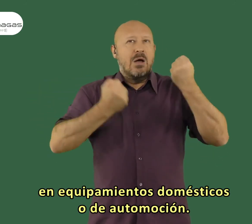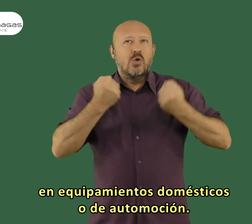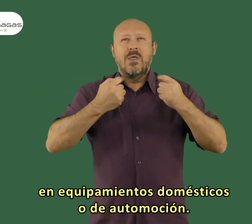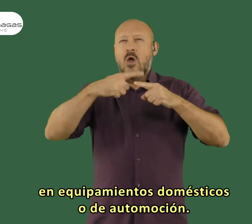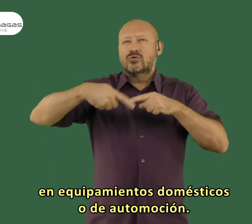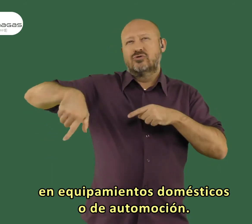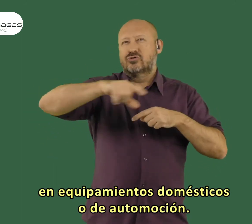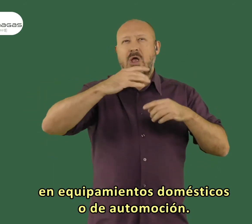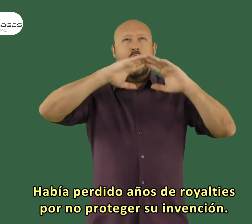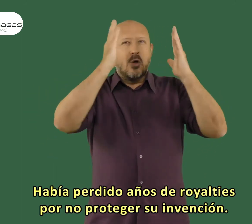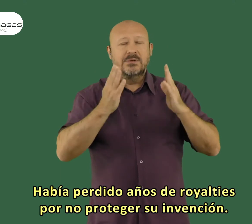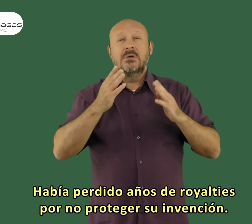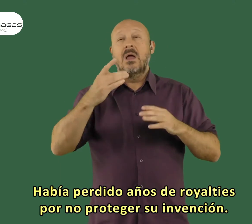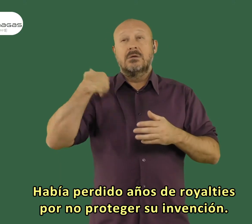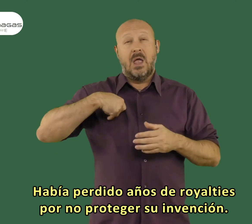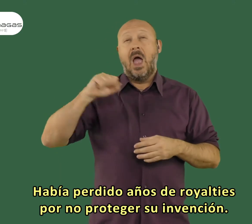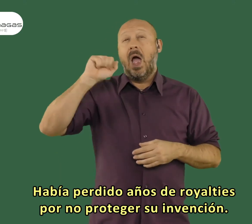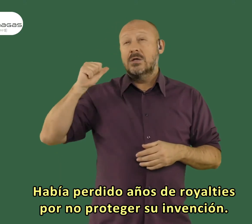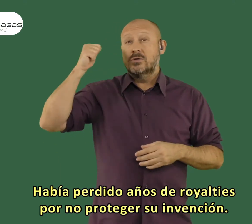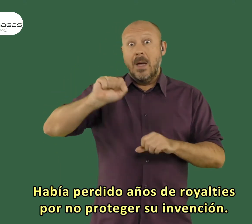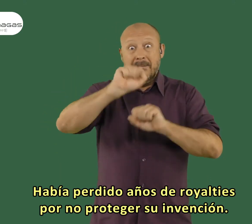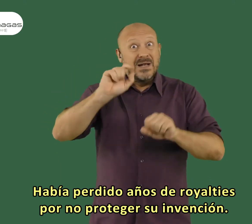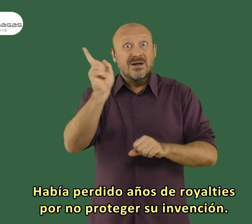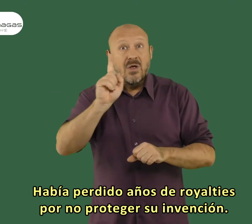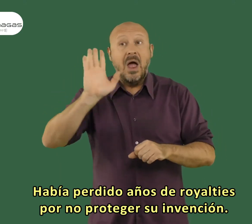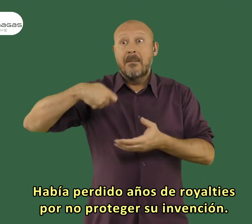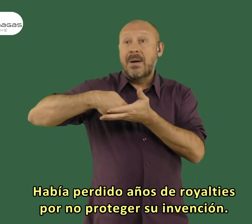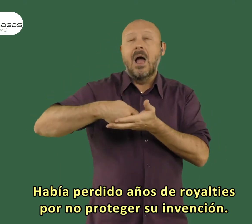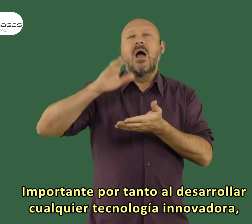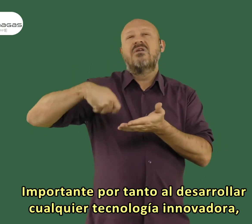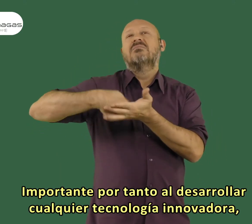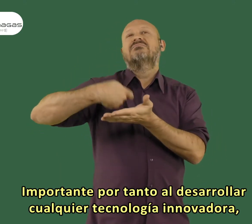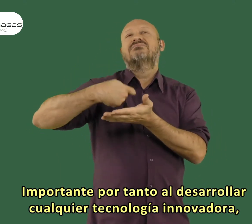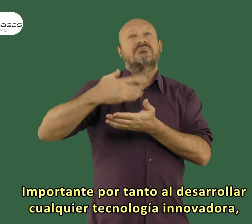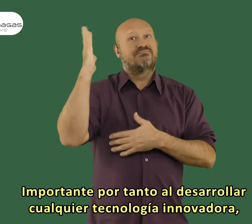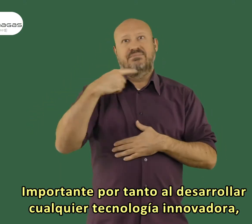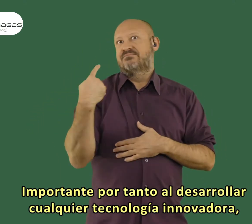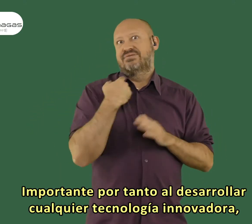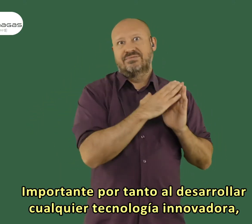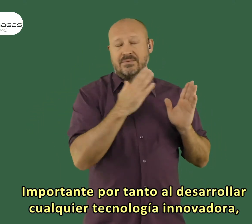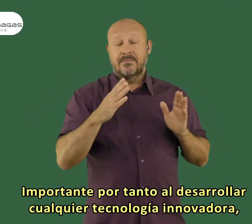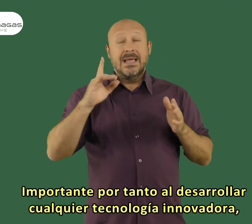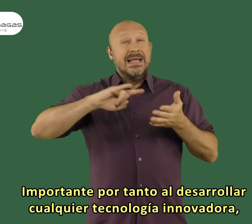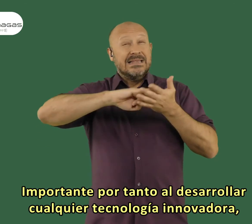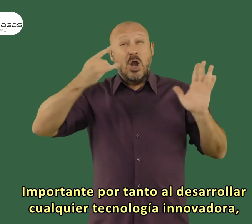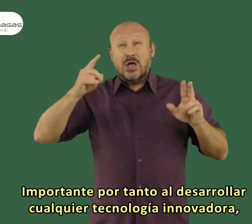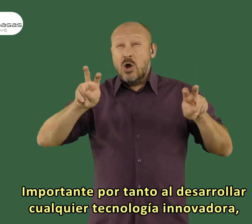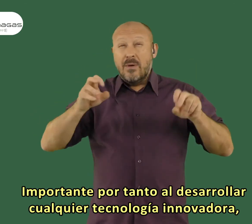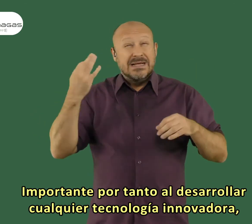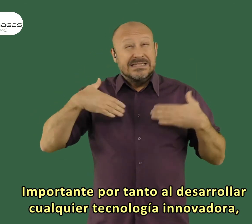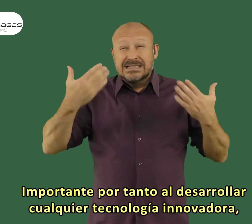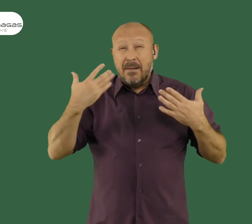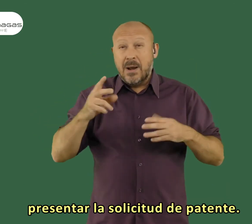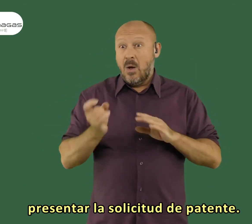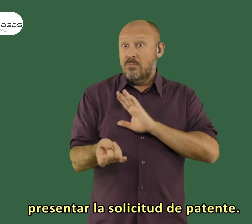domésticos o de automoción. Había perdido años de royalties por no proteger su invención. Importante, por tanto, al desarrollar cualquier